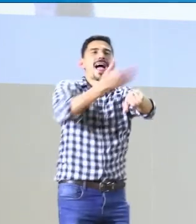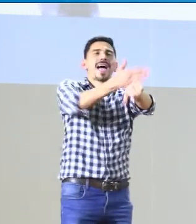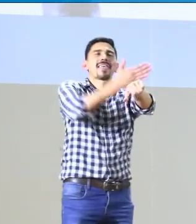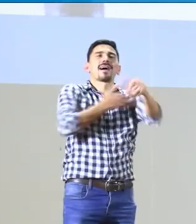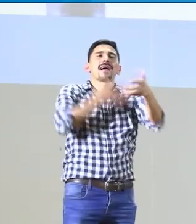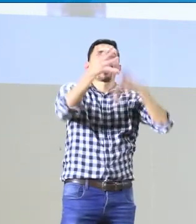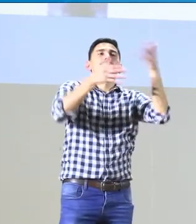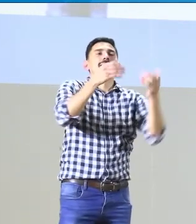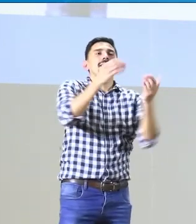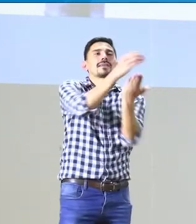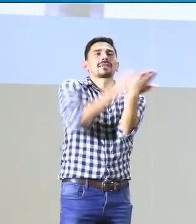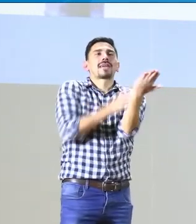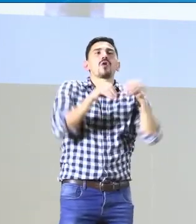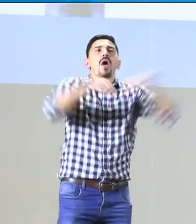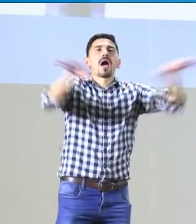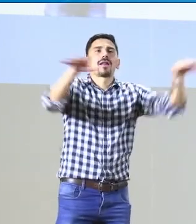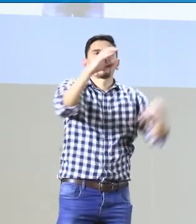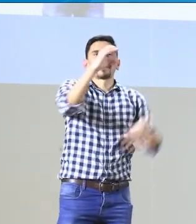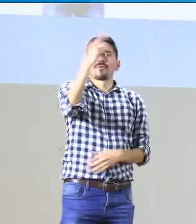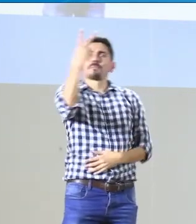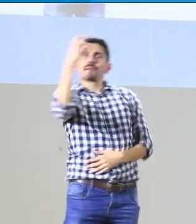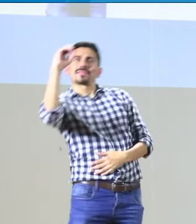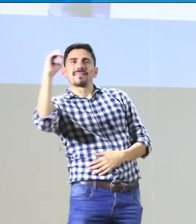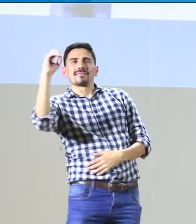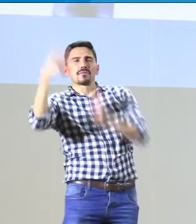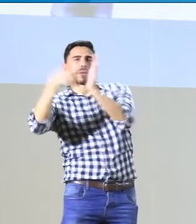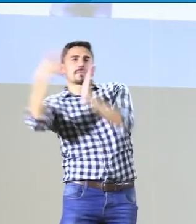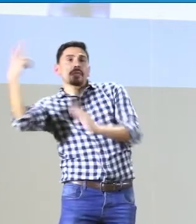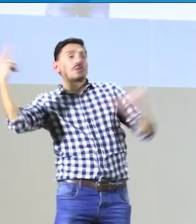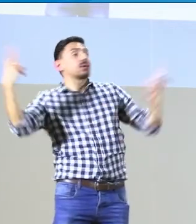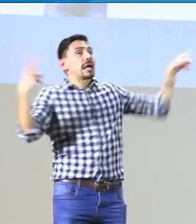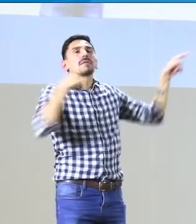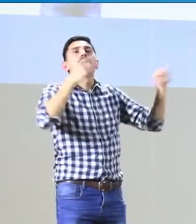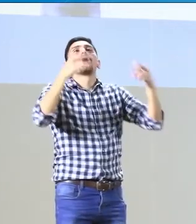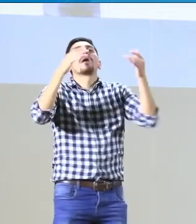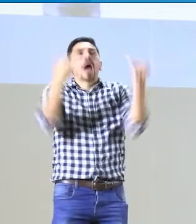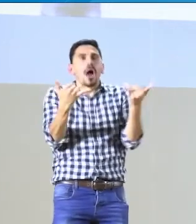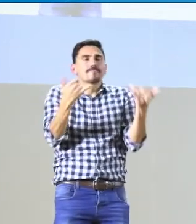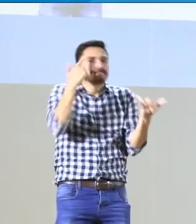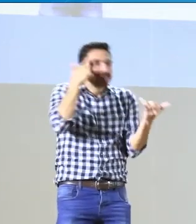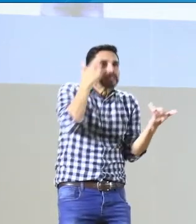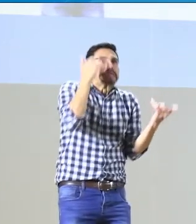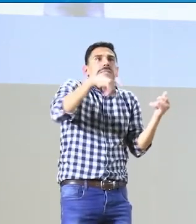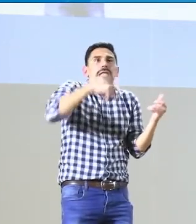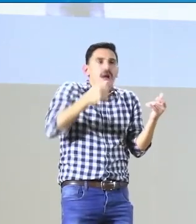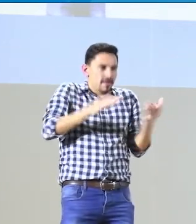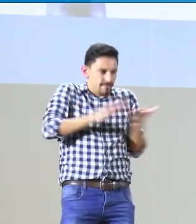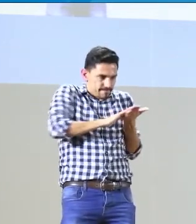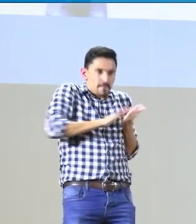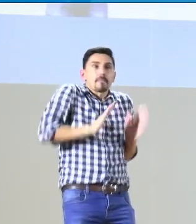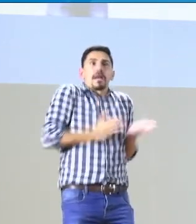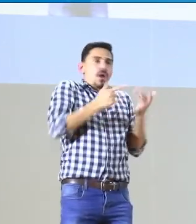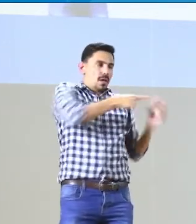Ok, como les mencionaba anteriormente, la circular 020 que fue emitida por el ministerio, pues es